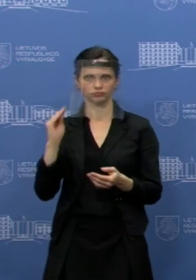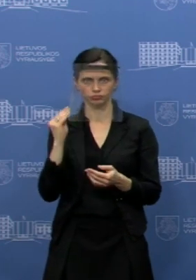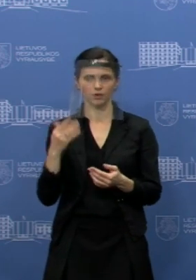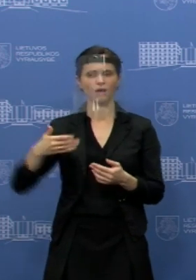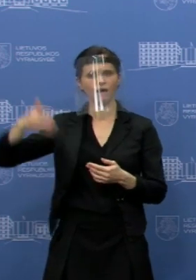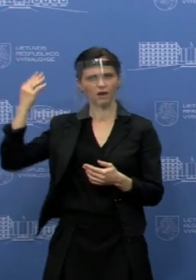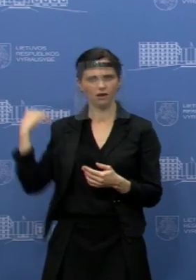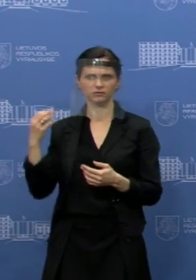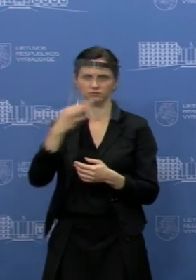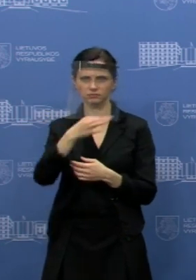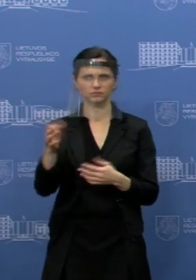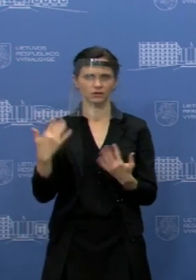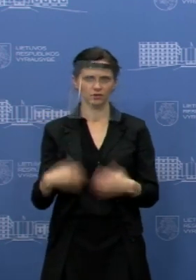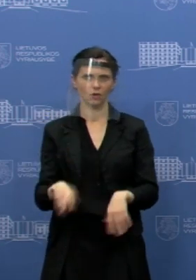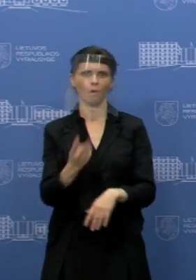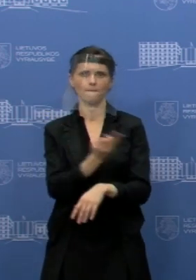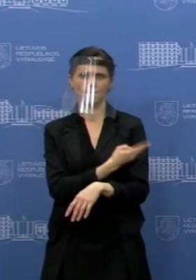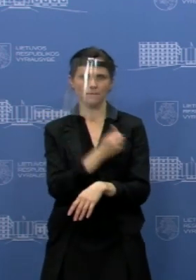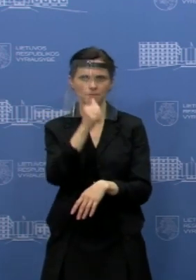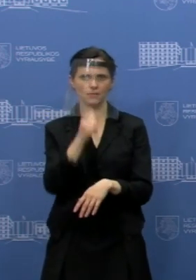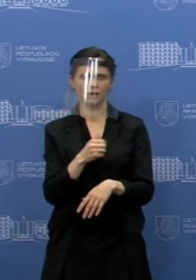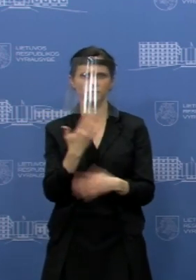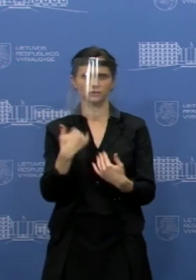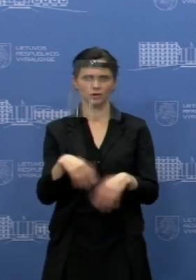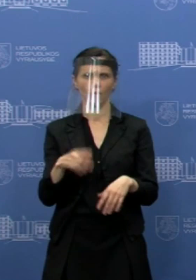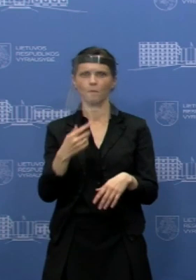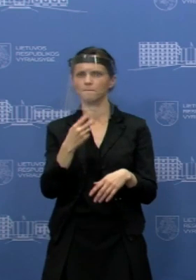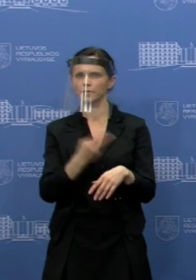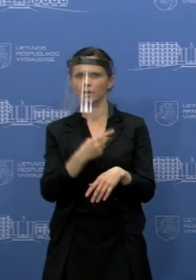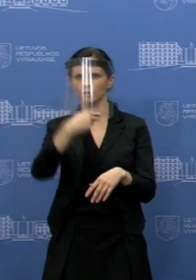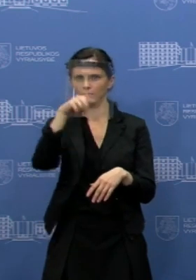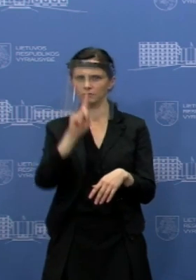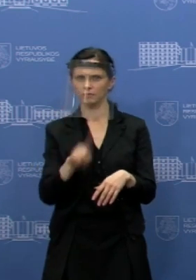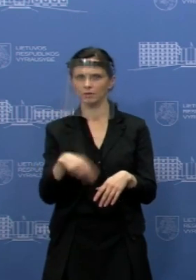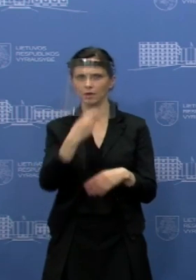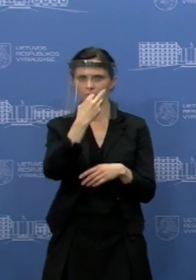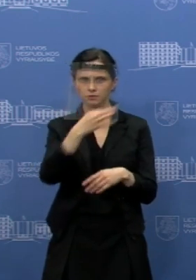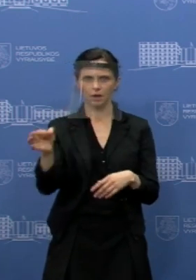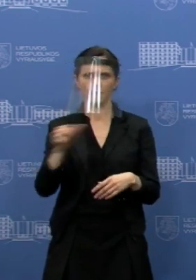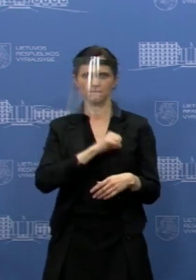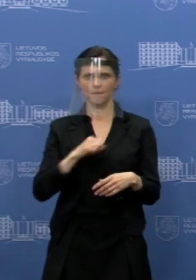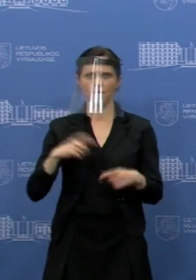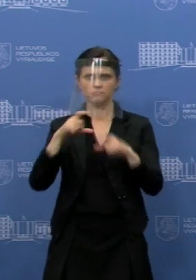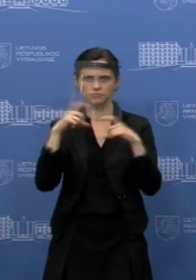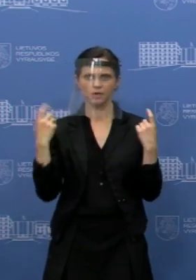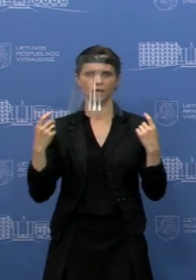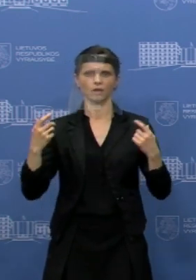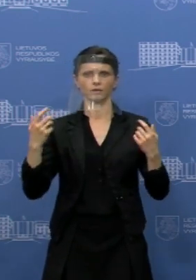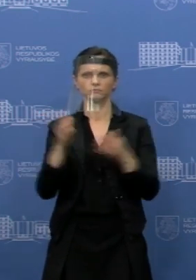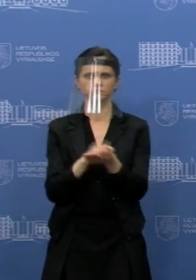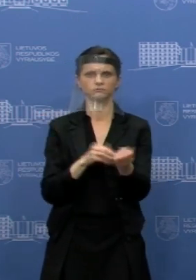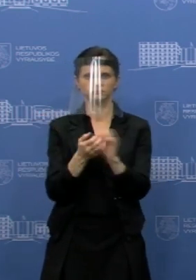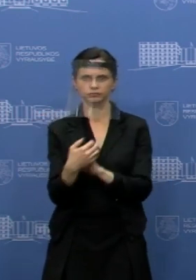duota labai anksti, Birželio, jeigu gerai pamenu, pirmą dieną ir tikrai šitų priemonių